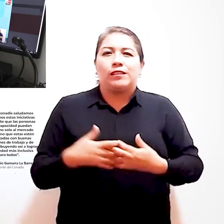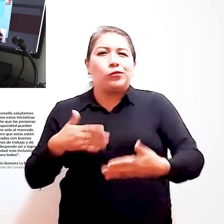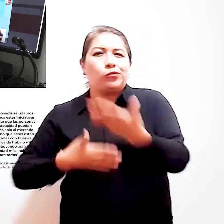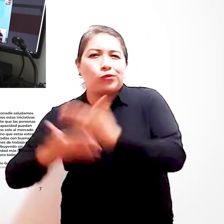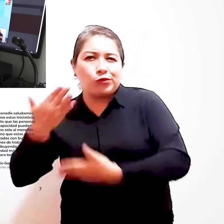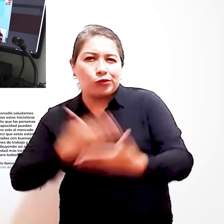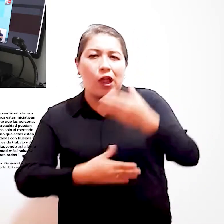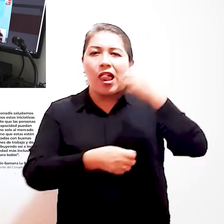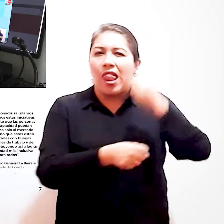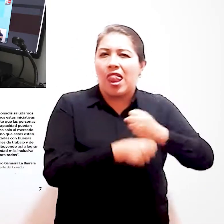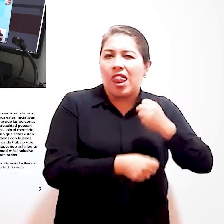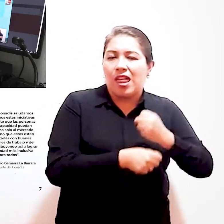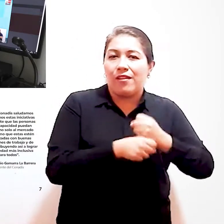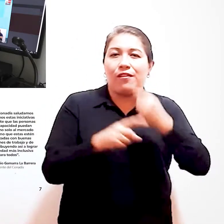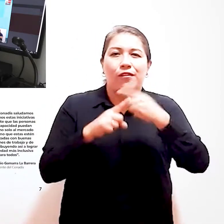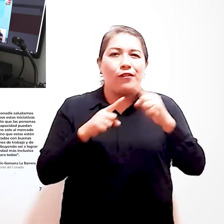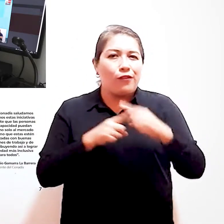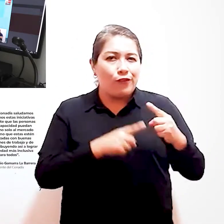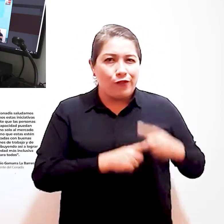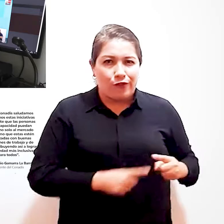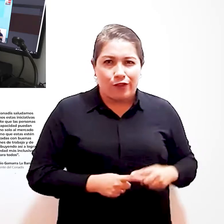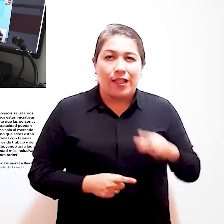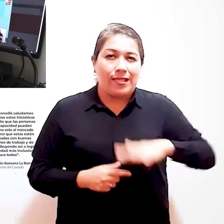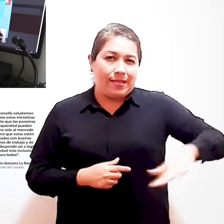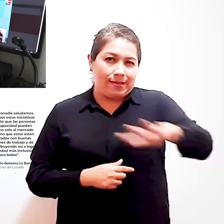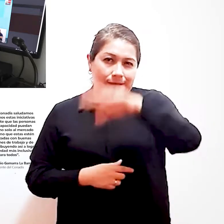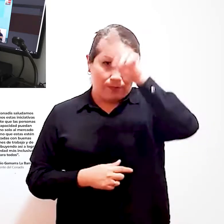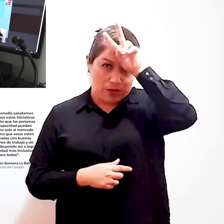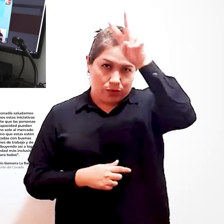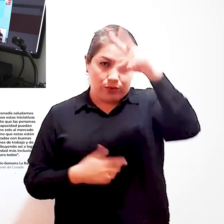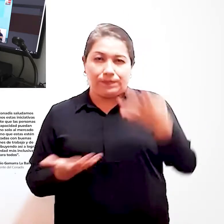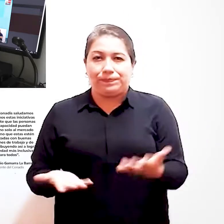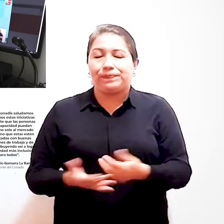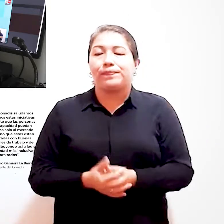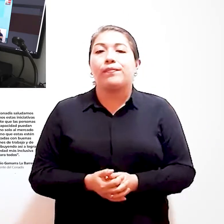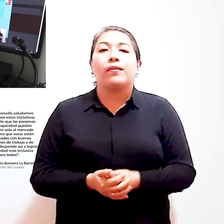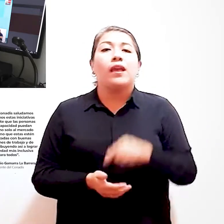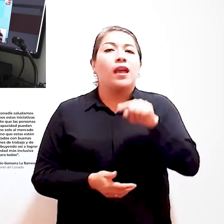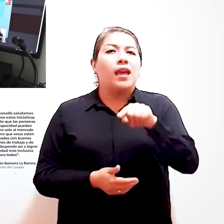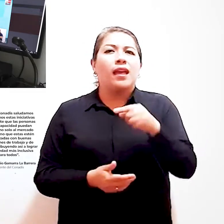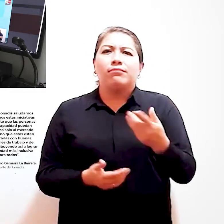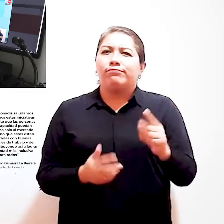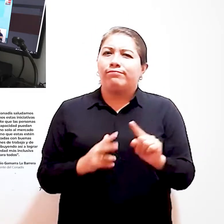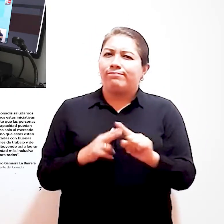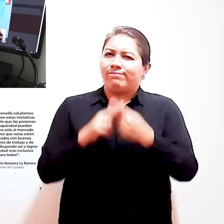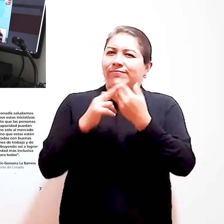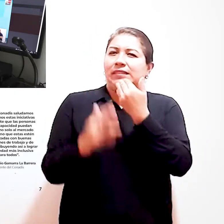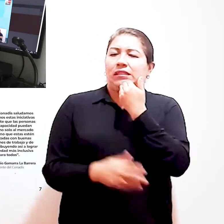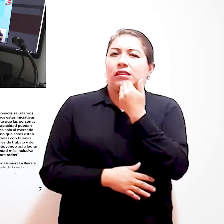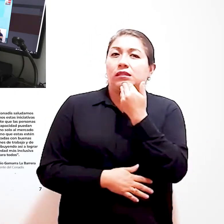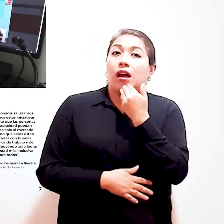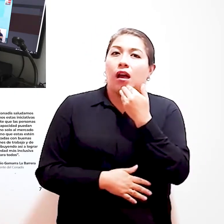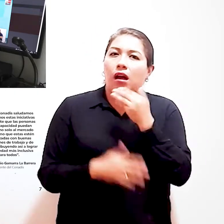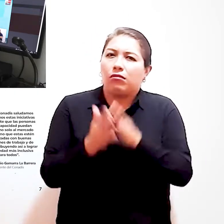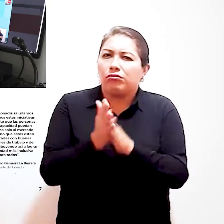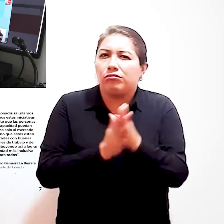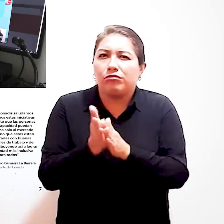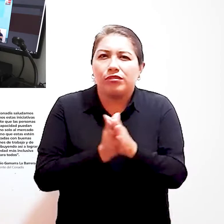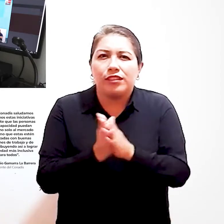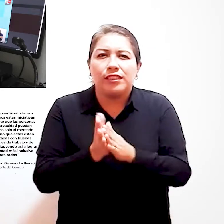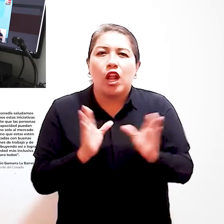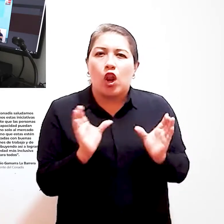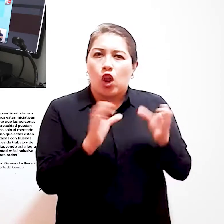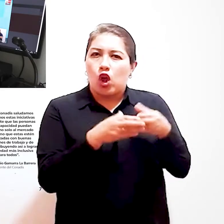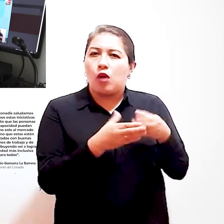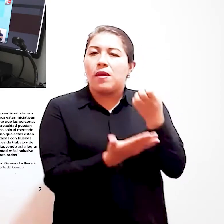mayor concientización de su valor aporte en las actividades productivas del país Esta iniciativa contó con la